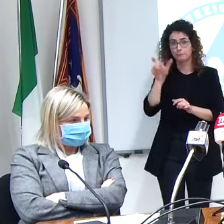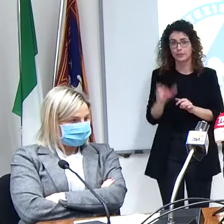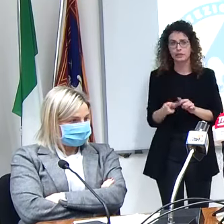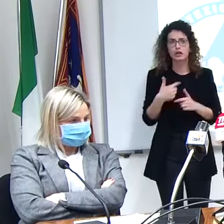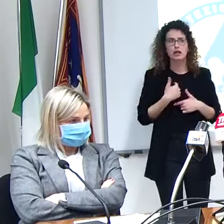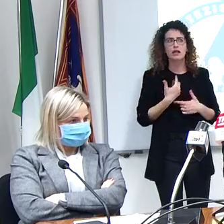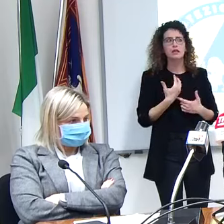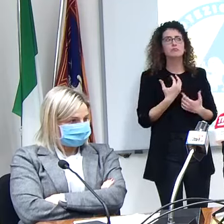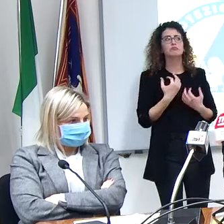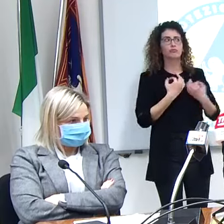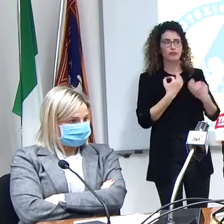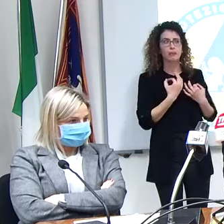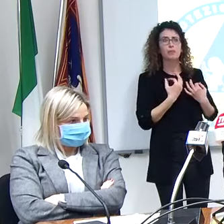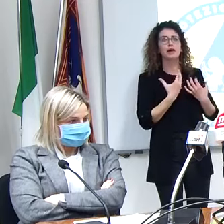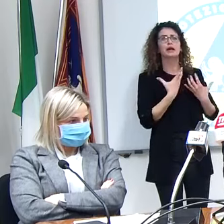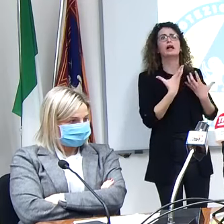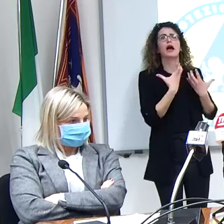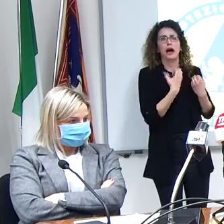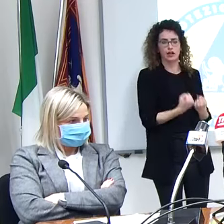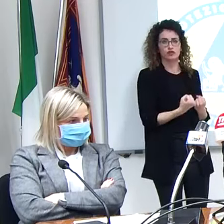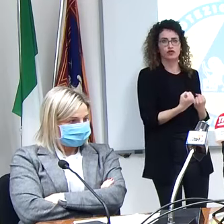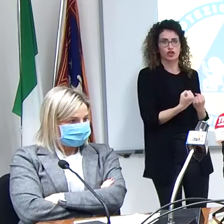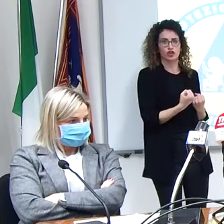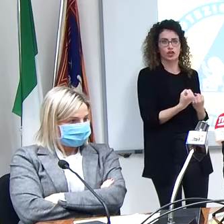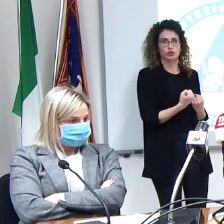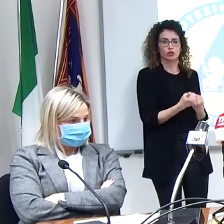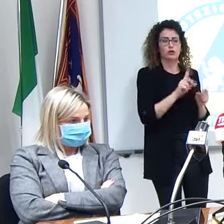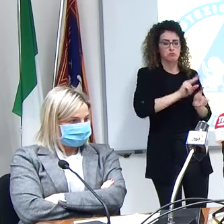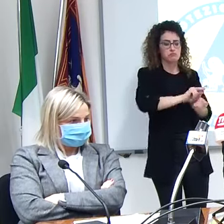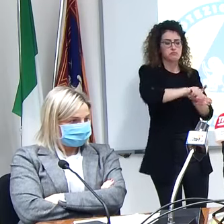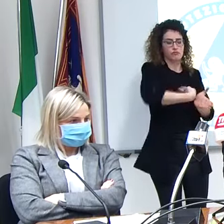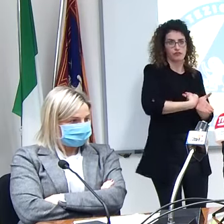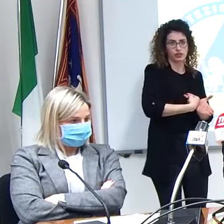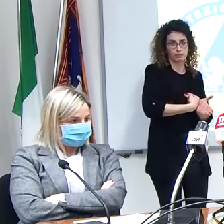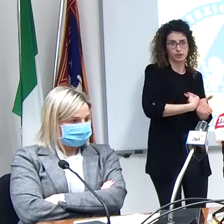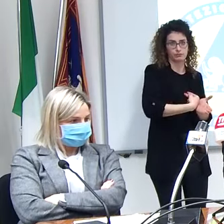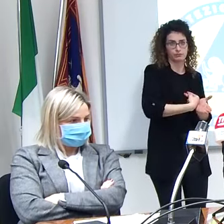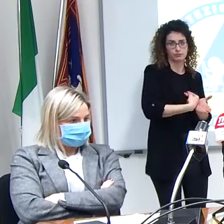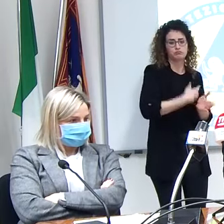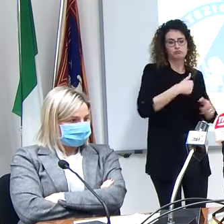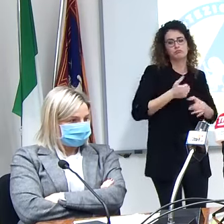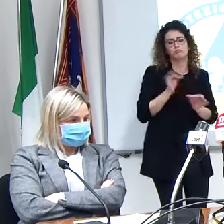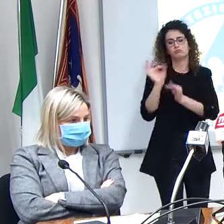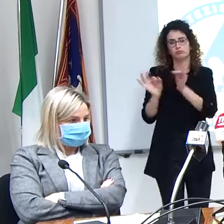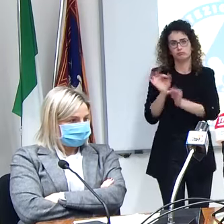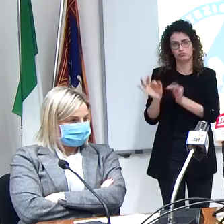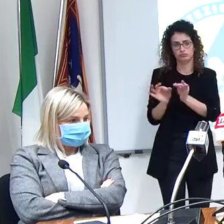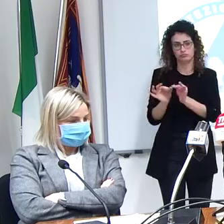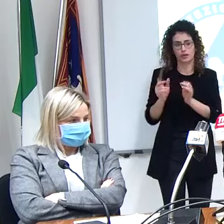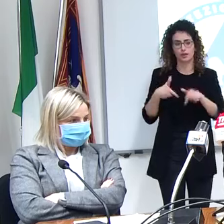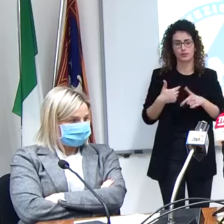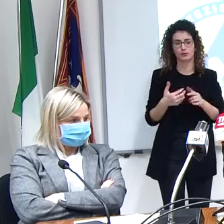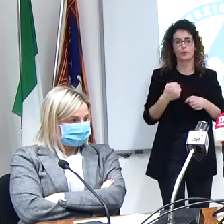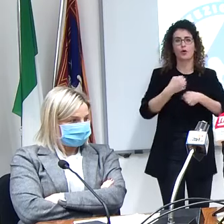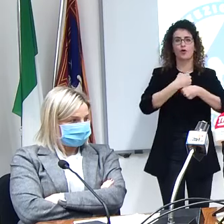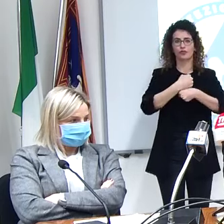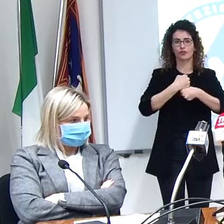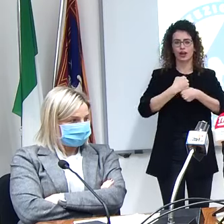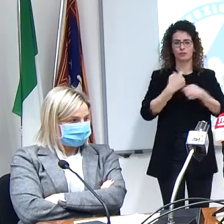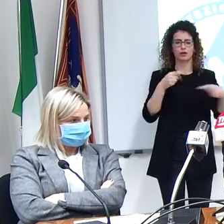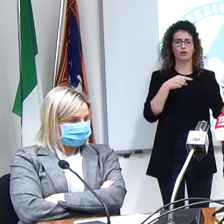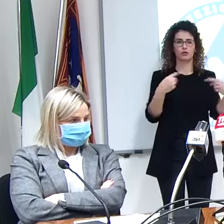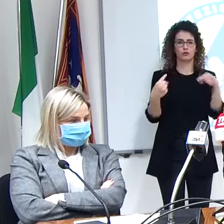disponibile accettare l'impiego e quindi lo utilizzerà e veniamo proprio sul farmaco di cui si continua molto a